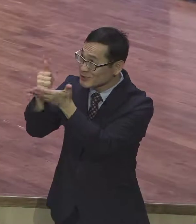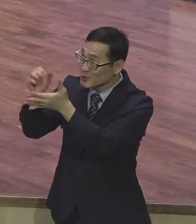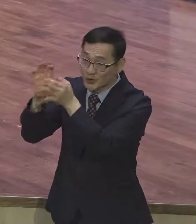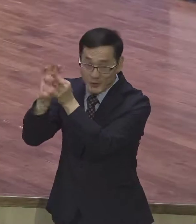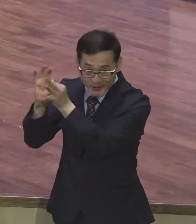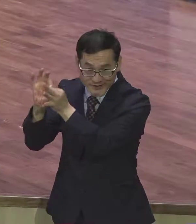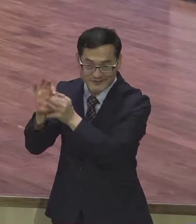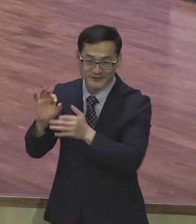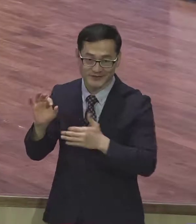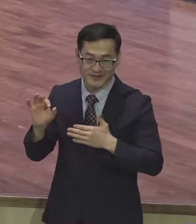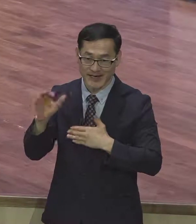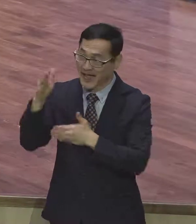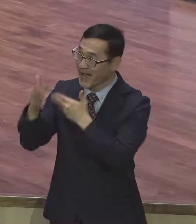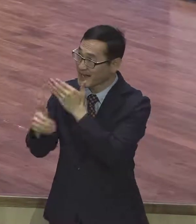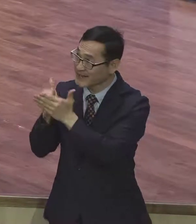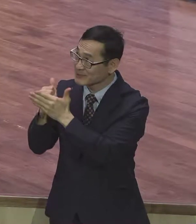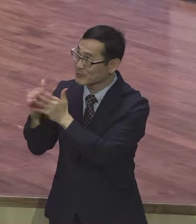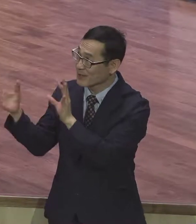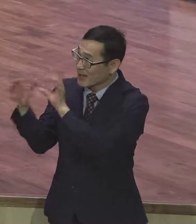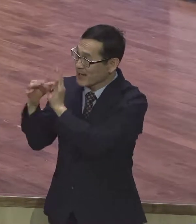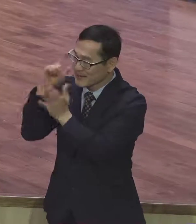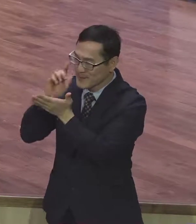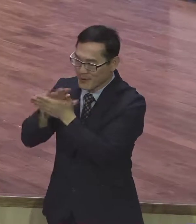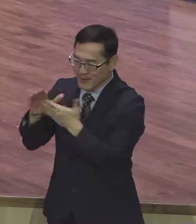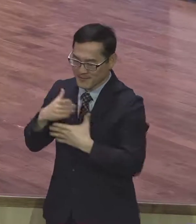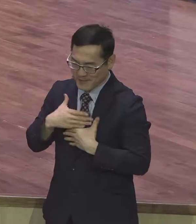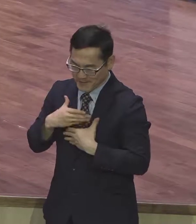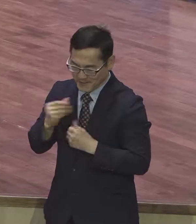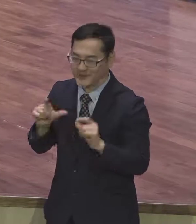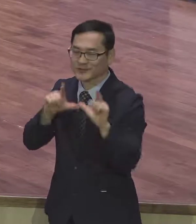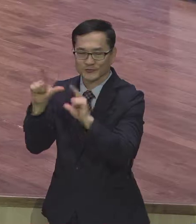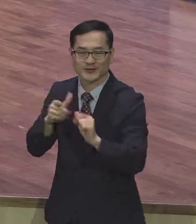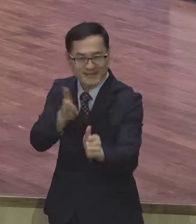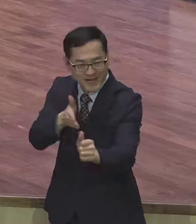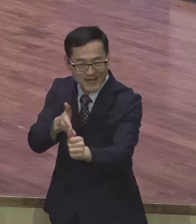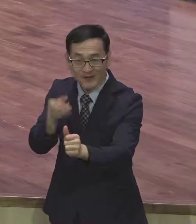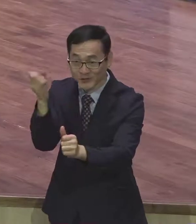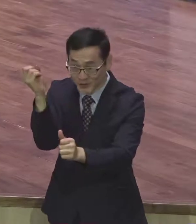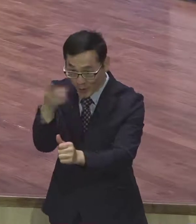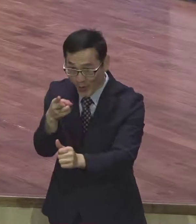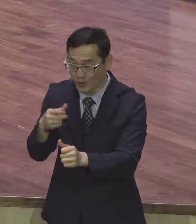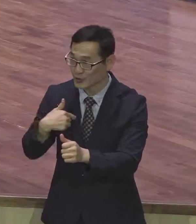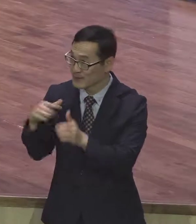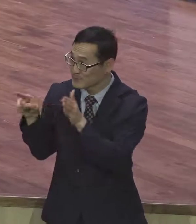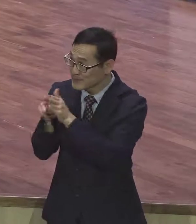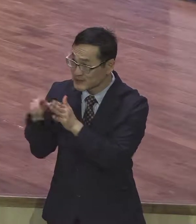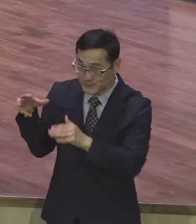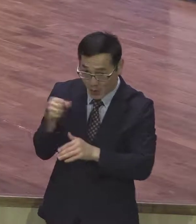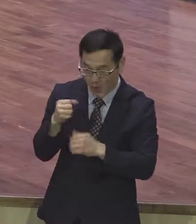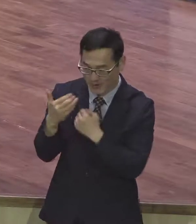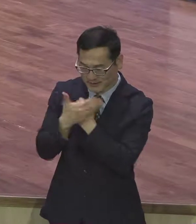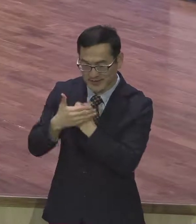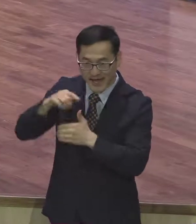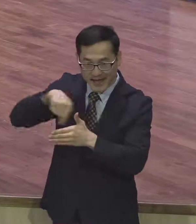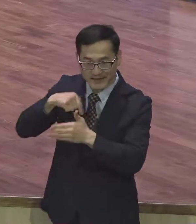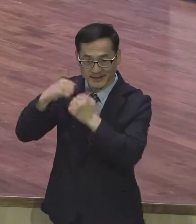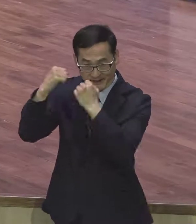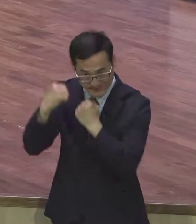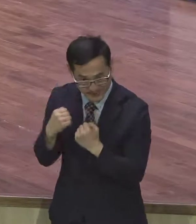하나님과 평화를 누리자 또한 그로 말미암아 우리가 믿음으로 서 있는 이 은혜 안에 들어가면 어렸으며 하나님의 영광을